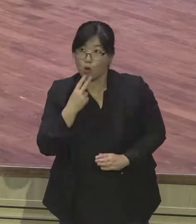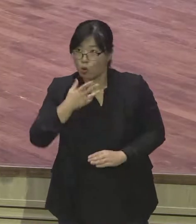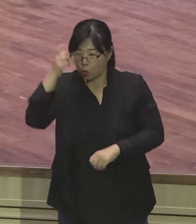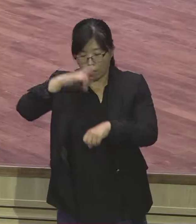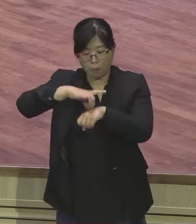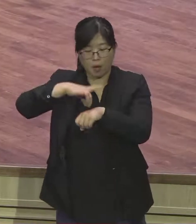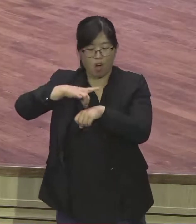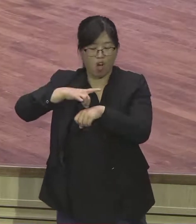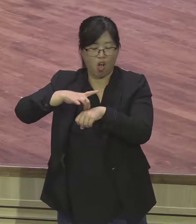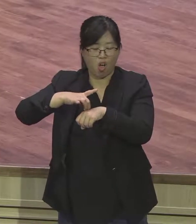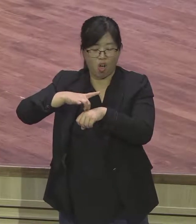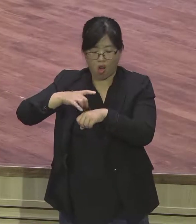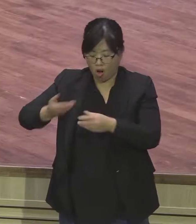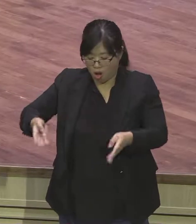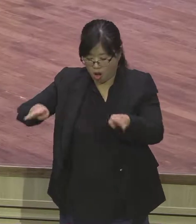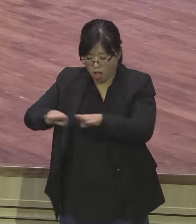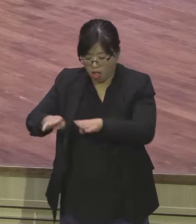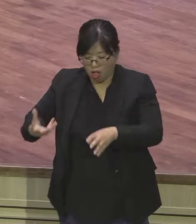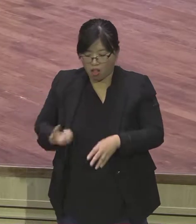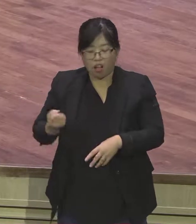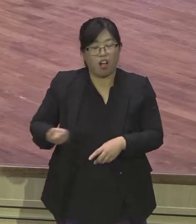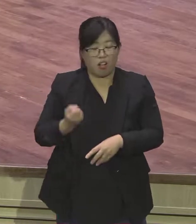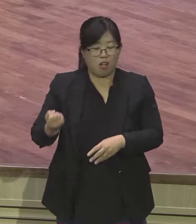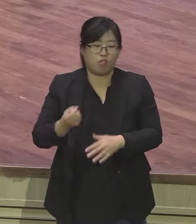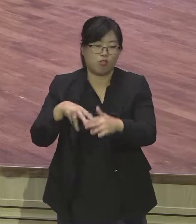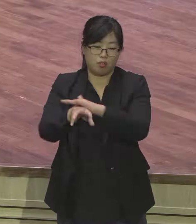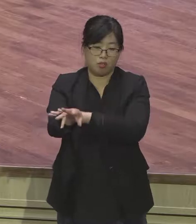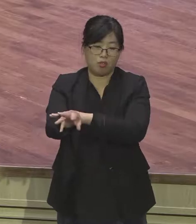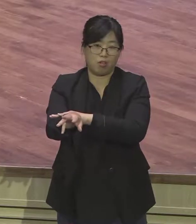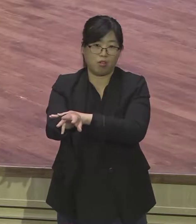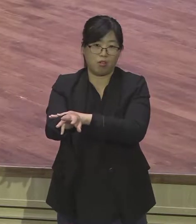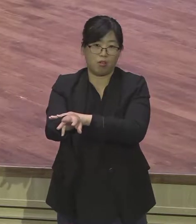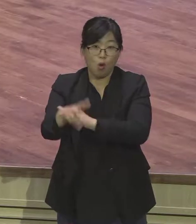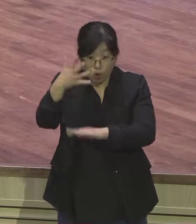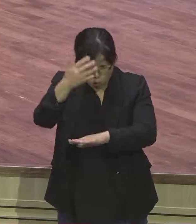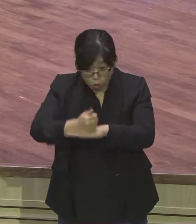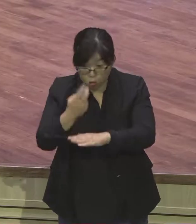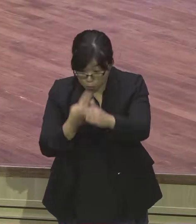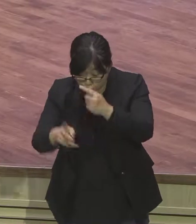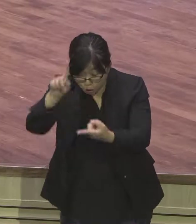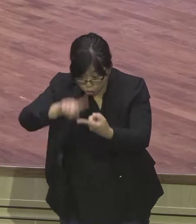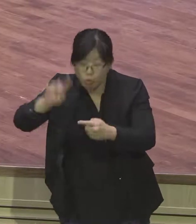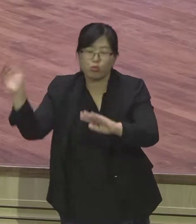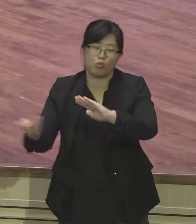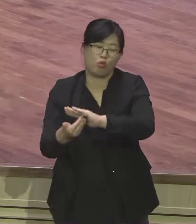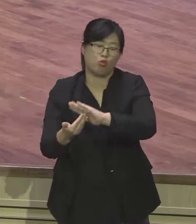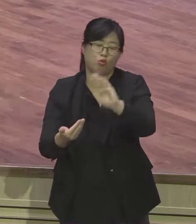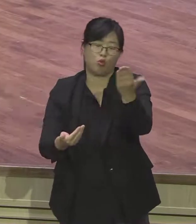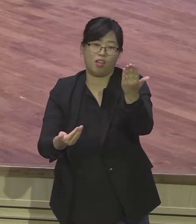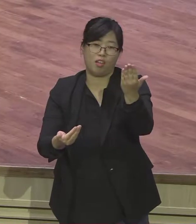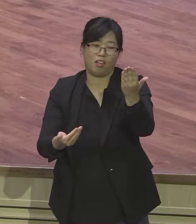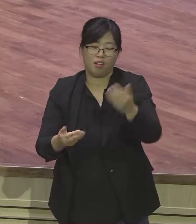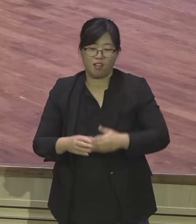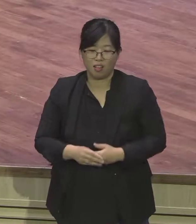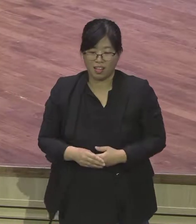있습니다 그런 과정에 있지만 반드시 요셉은 성량이 되어있어요 은약 잡은 자는 무조건 하나님이 도와주니까